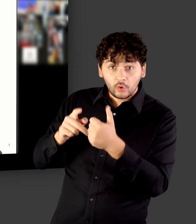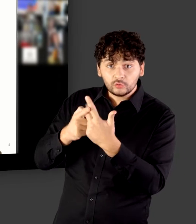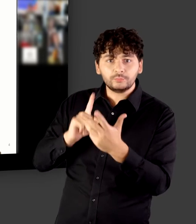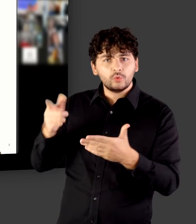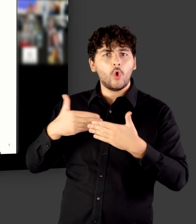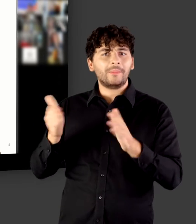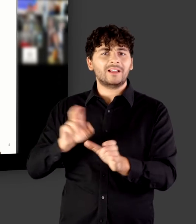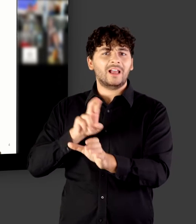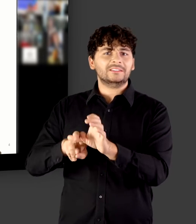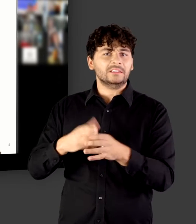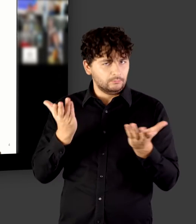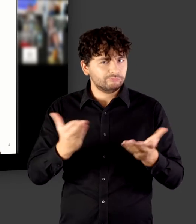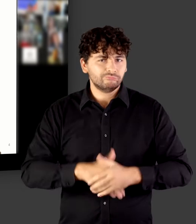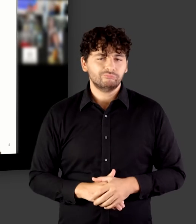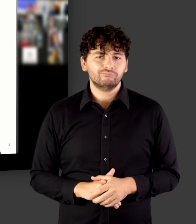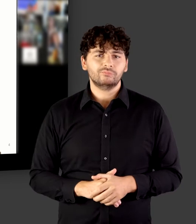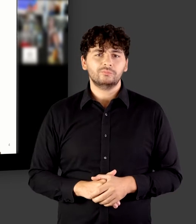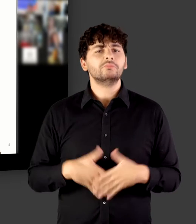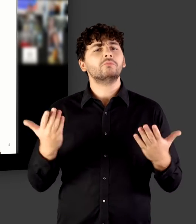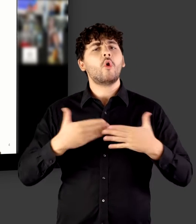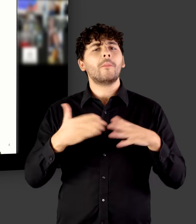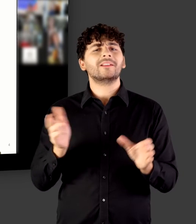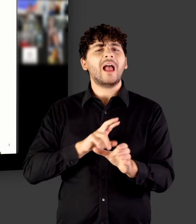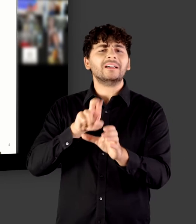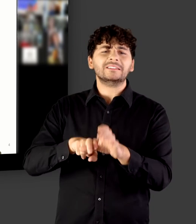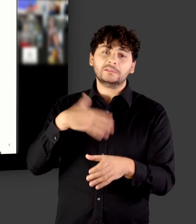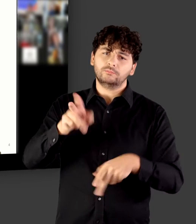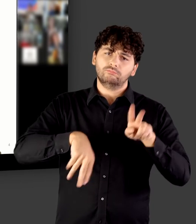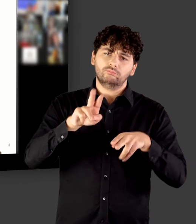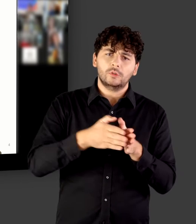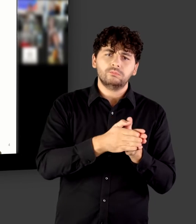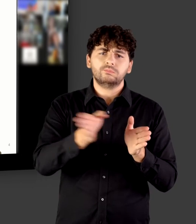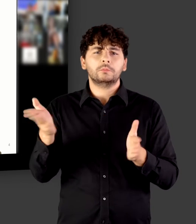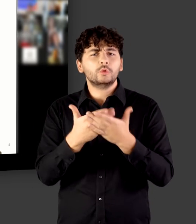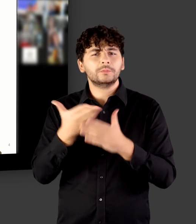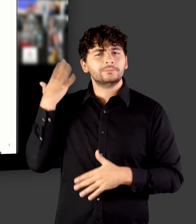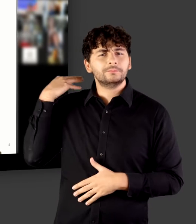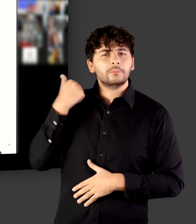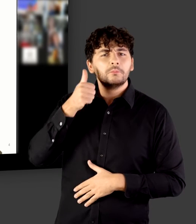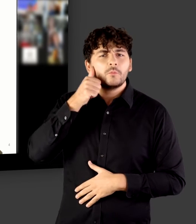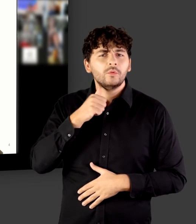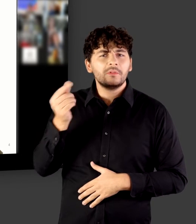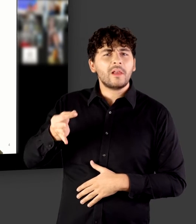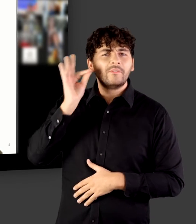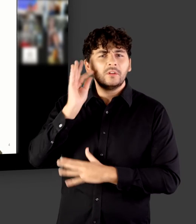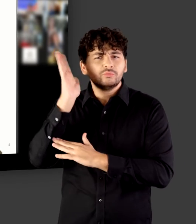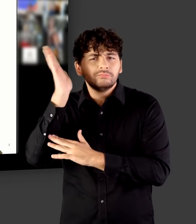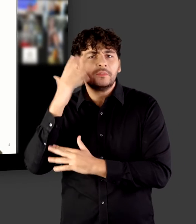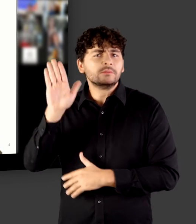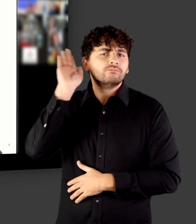Vorteile von Open Access sind mannigfaltig. Darüber hatten wir ja auch schon am Montag was in der Coffee Lecture gehört, der ersten allgemeinen